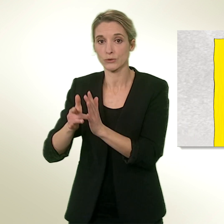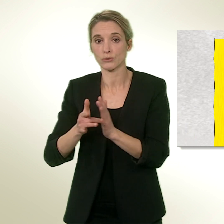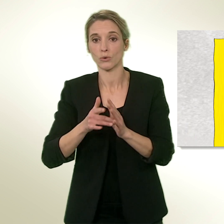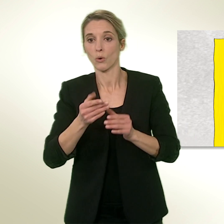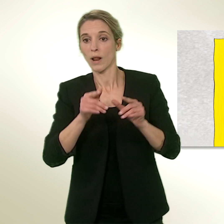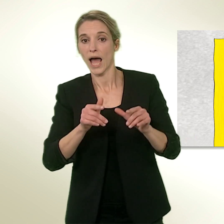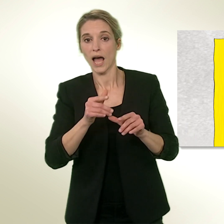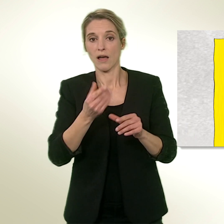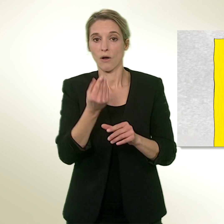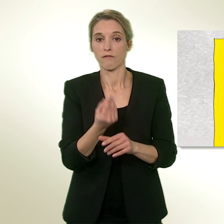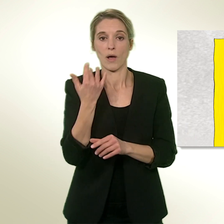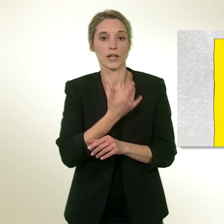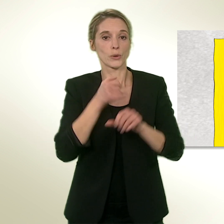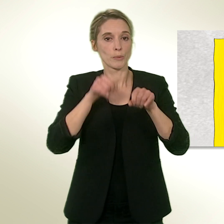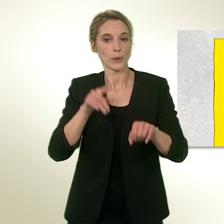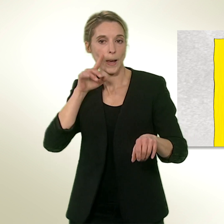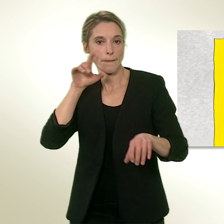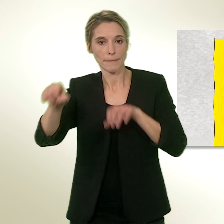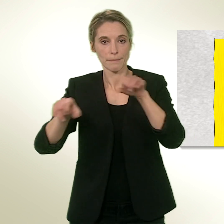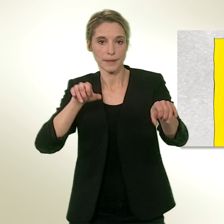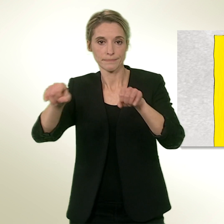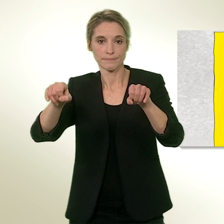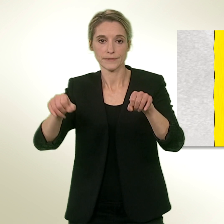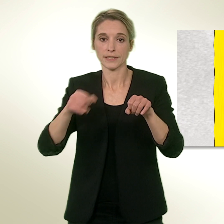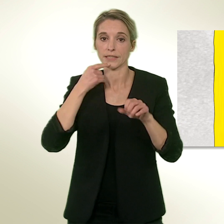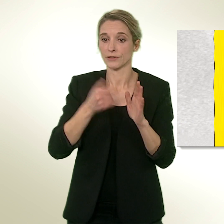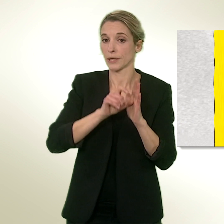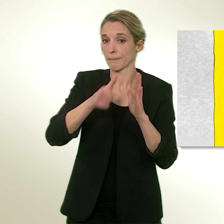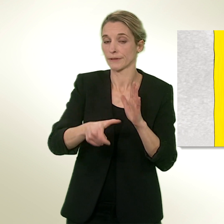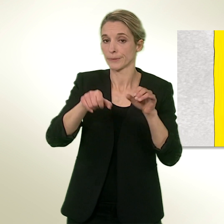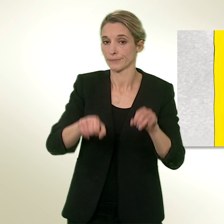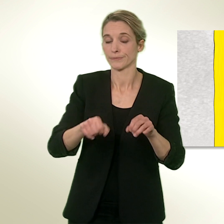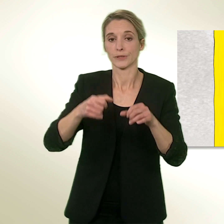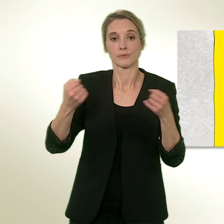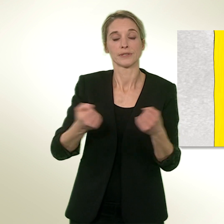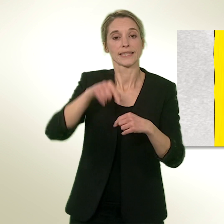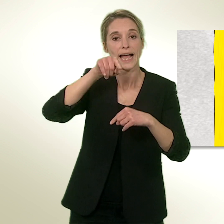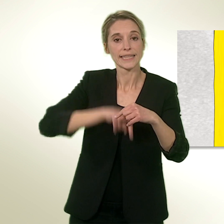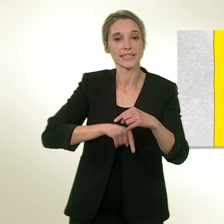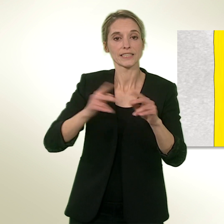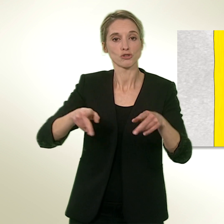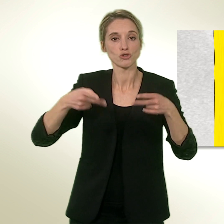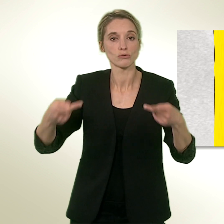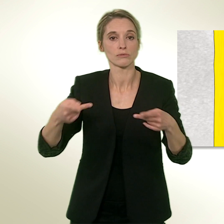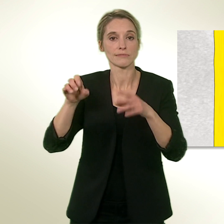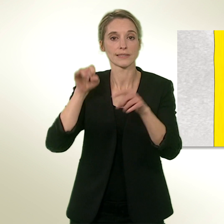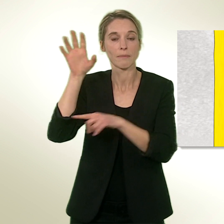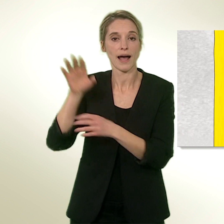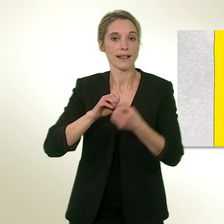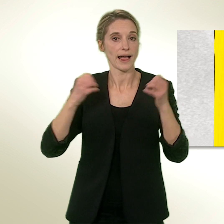enfants et les adolescents. La publicité serait donc interdite par exemple dans les journaux, au cinéma, sur Internet, lors de